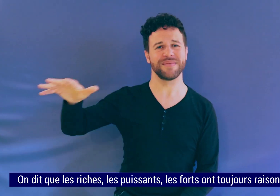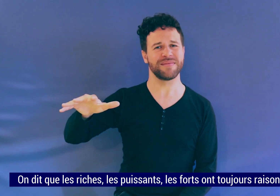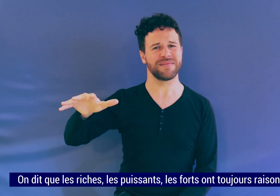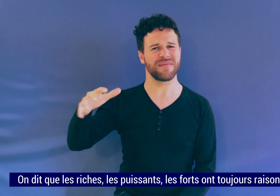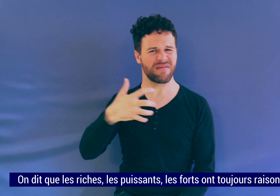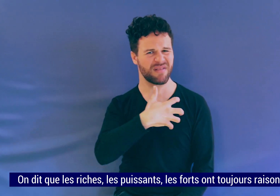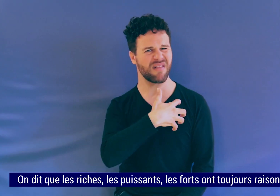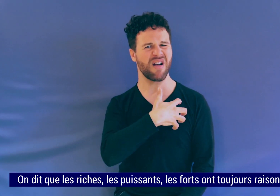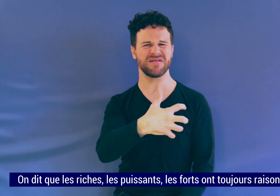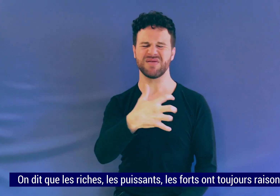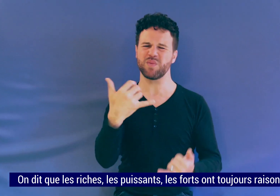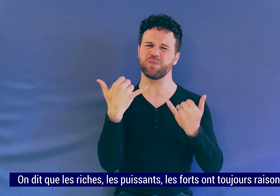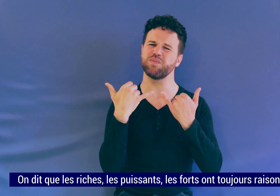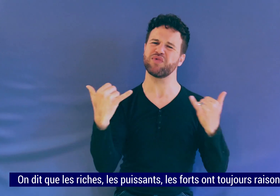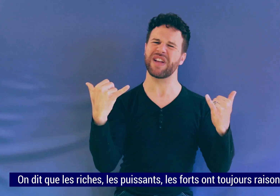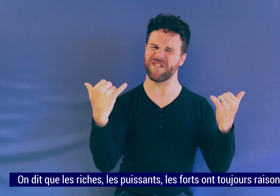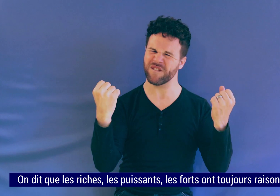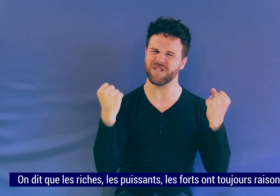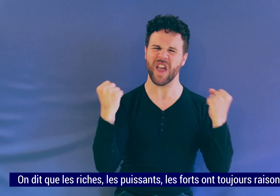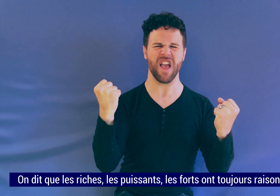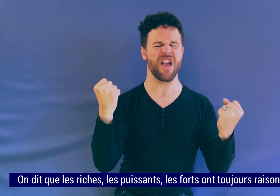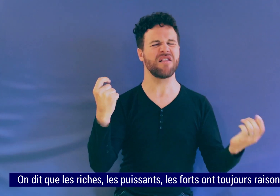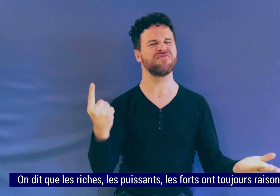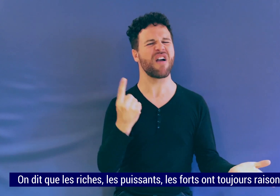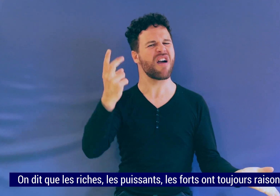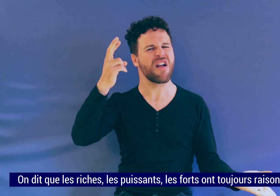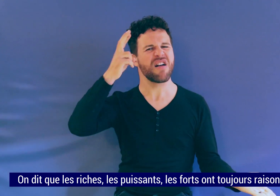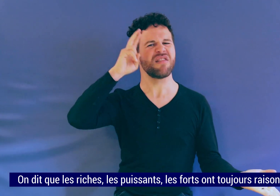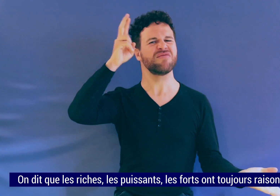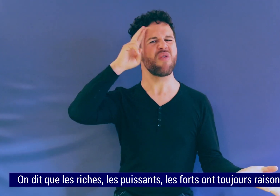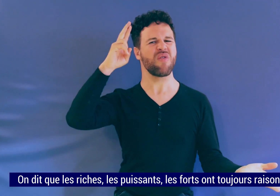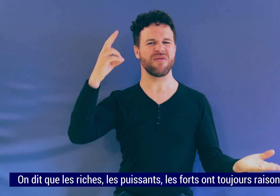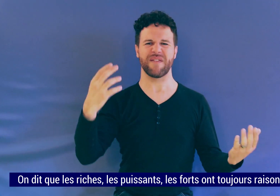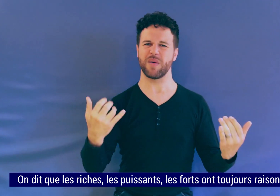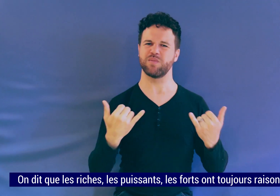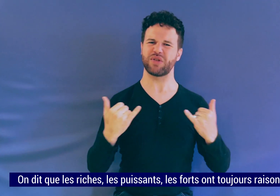On dit que les riches, les puissants, les forts ont toujours raison.